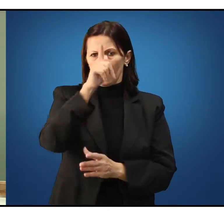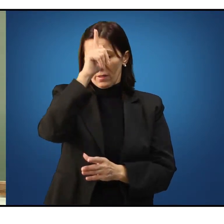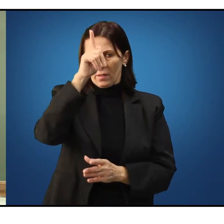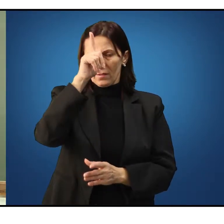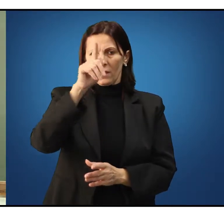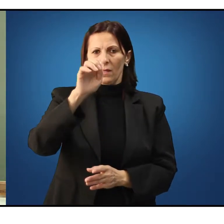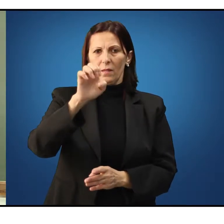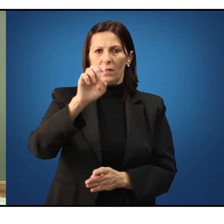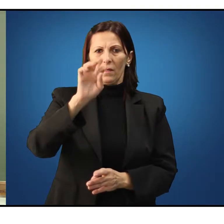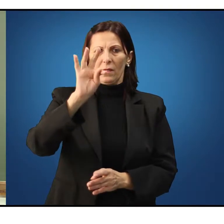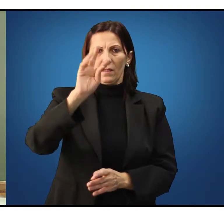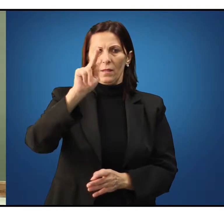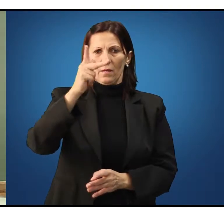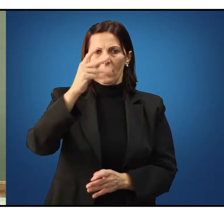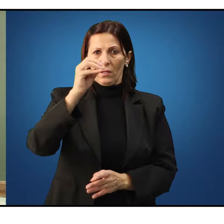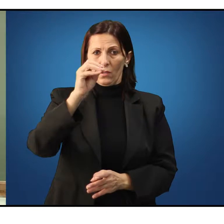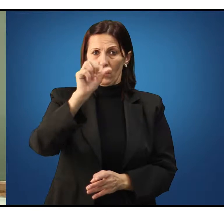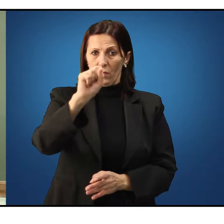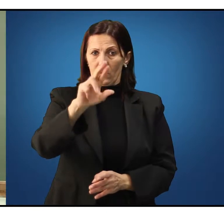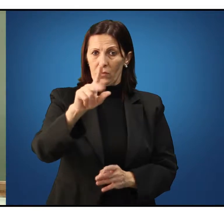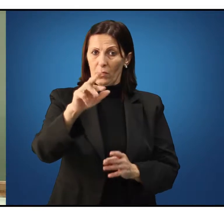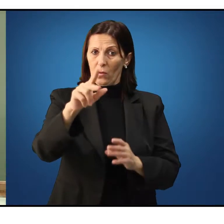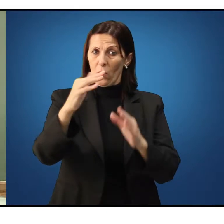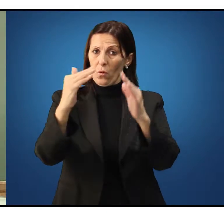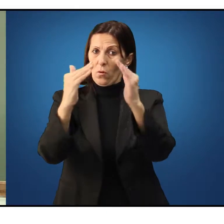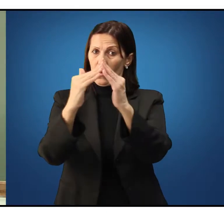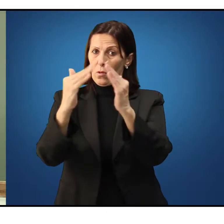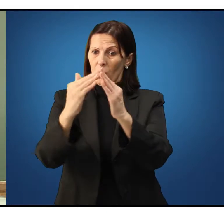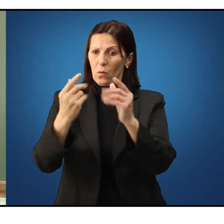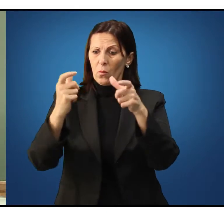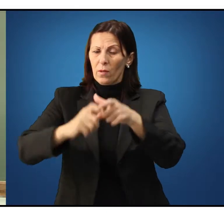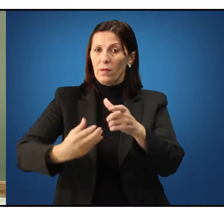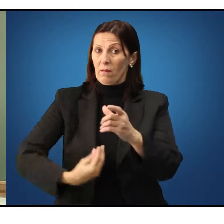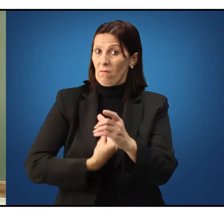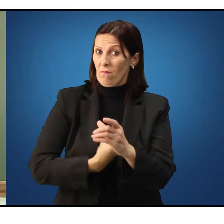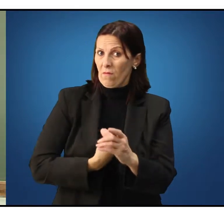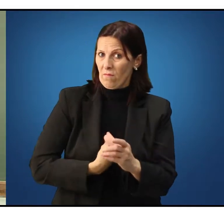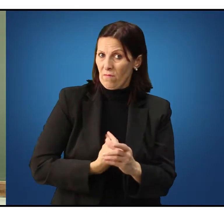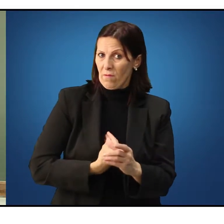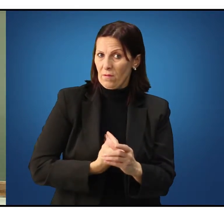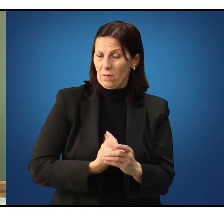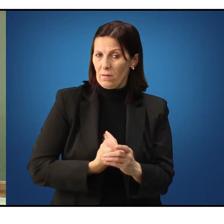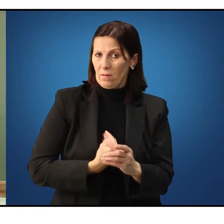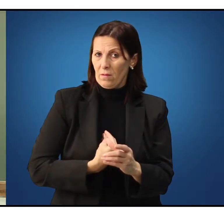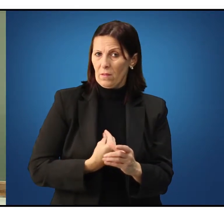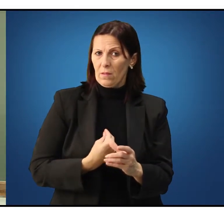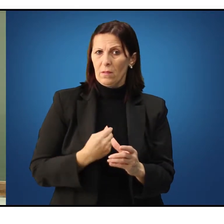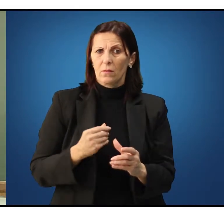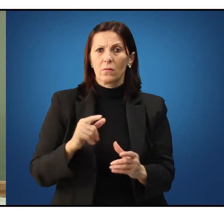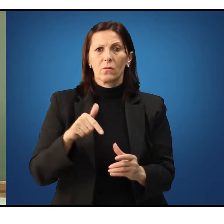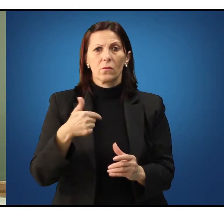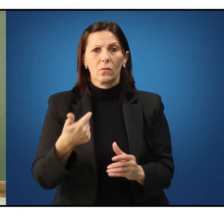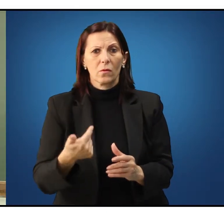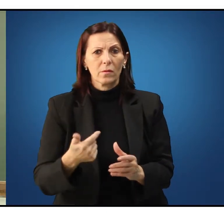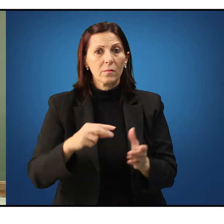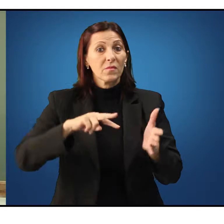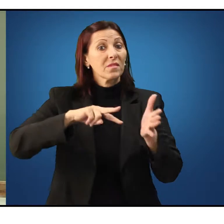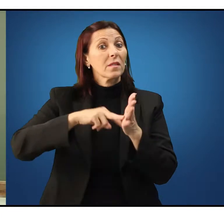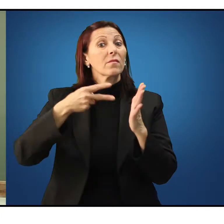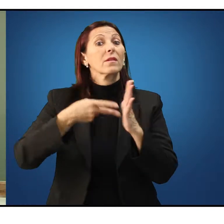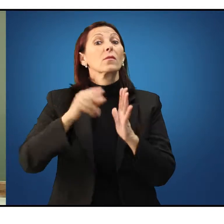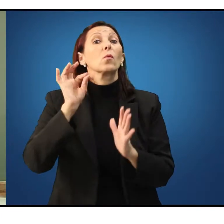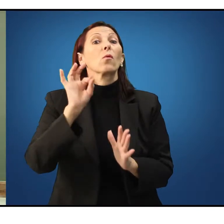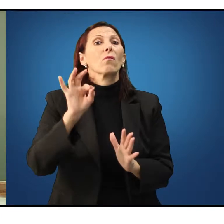que significa morada local onde se vive, nós estamos significando que